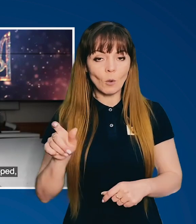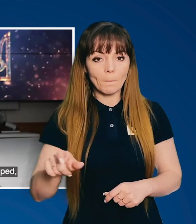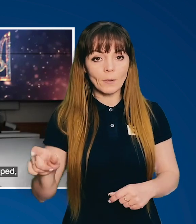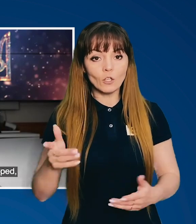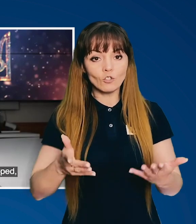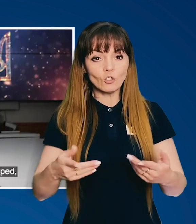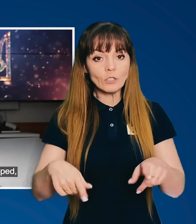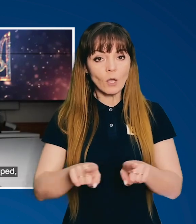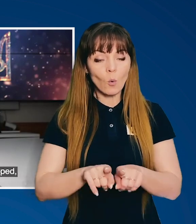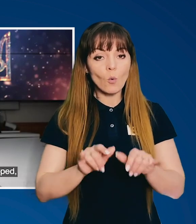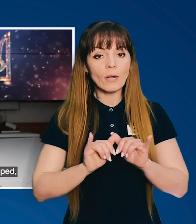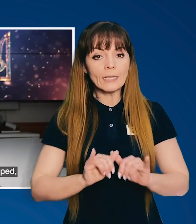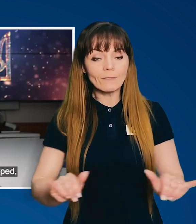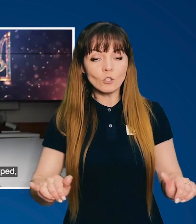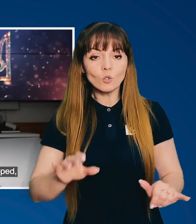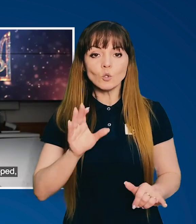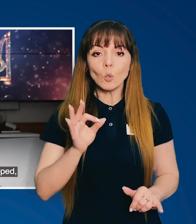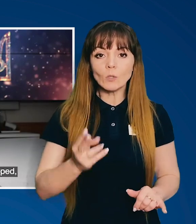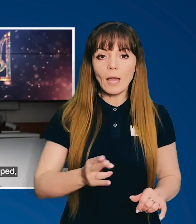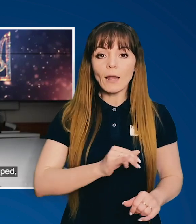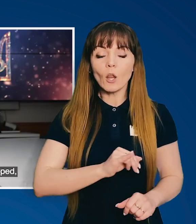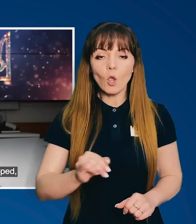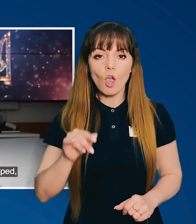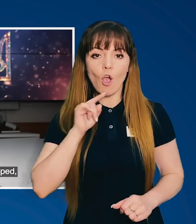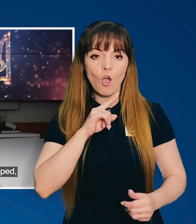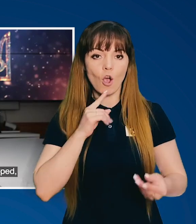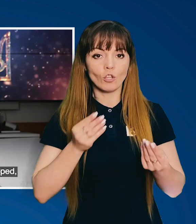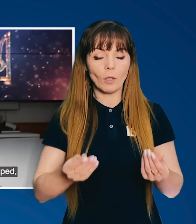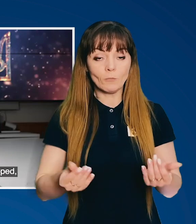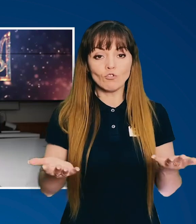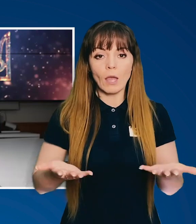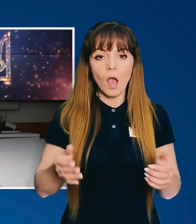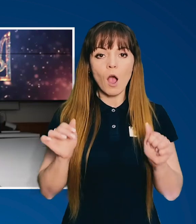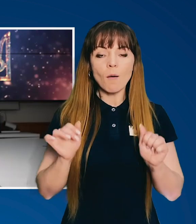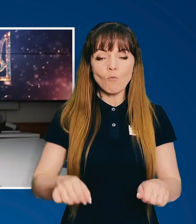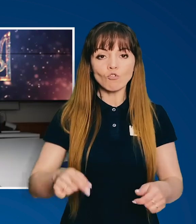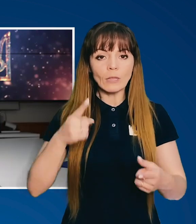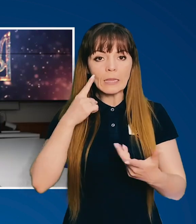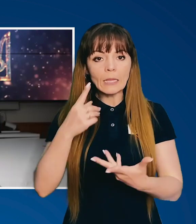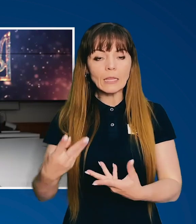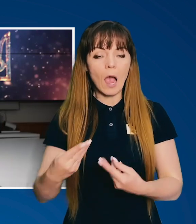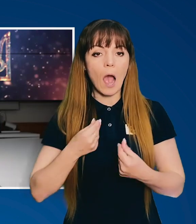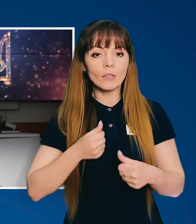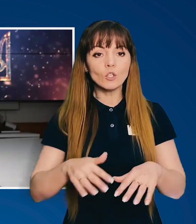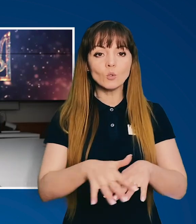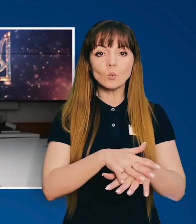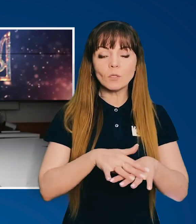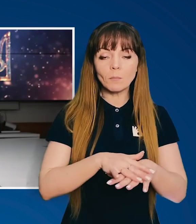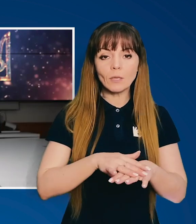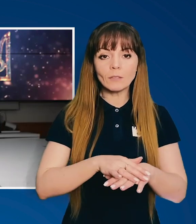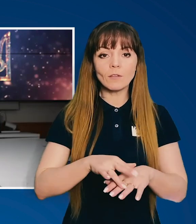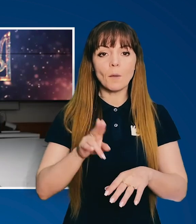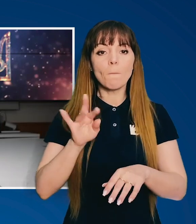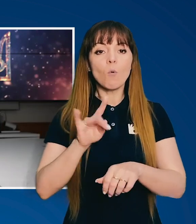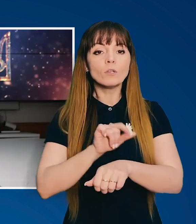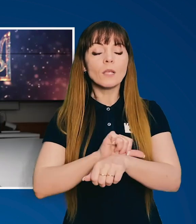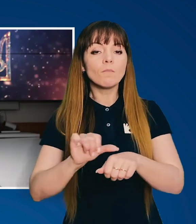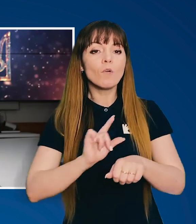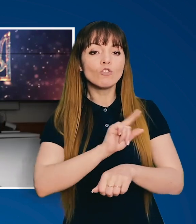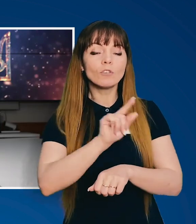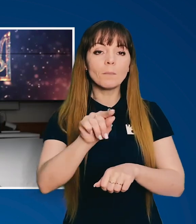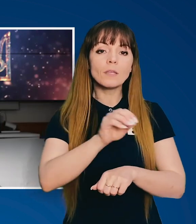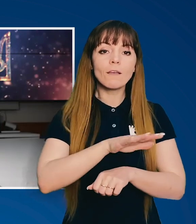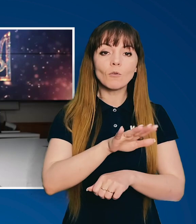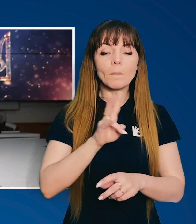європейців? Чи такою ж розвинутою, соціальною і економічною, яка може надихати суспільство поза